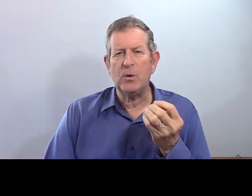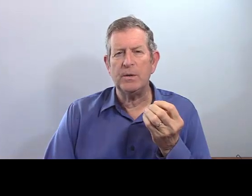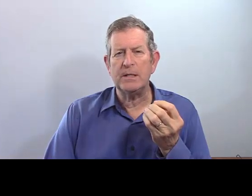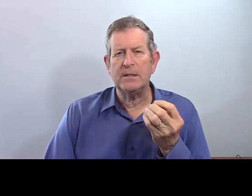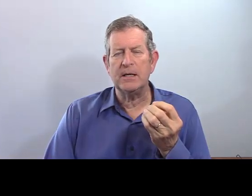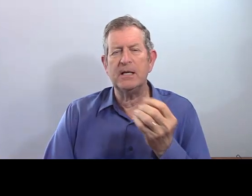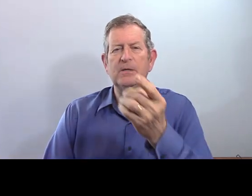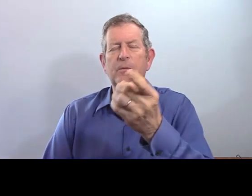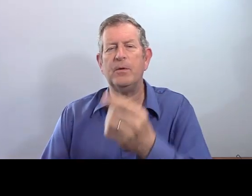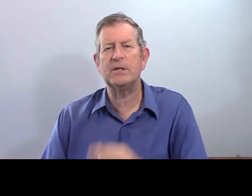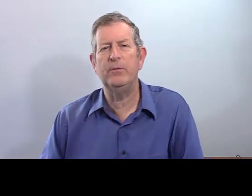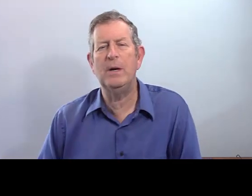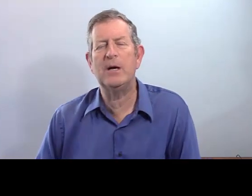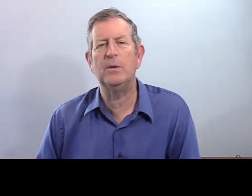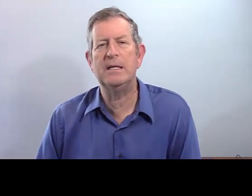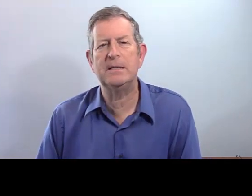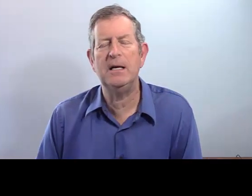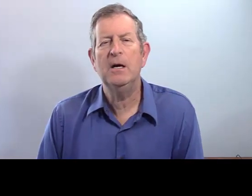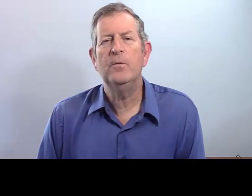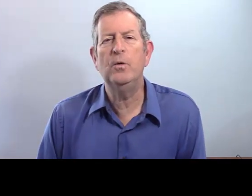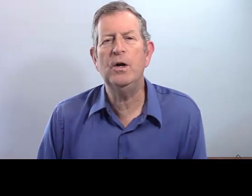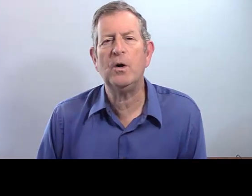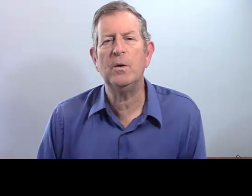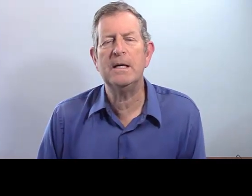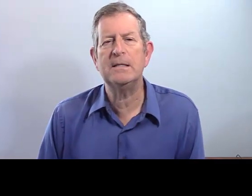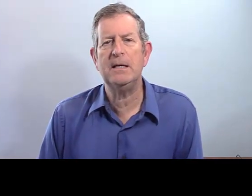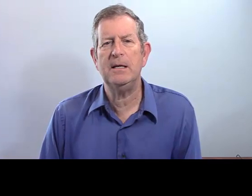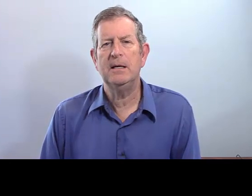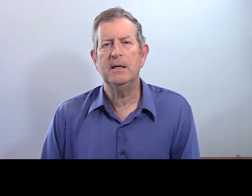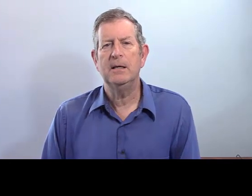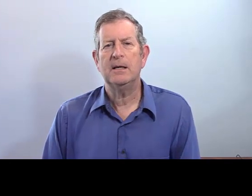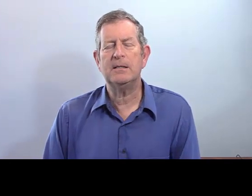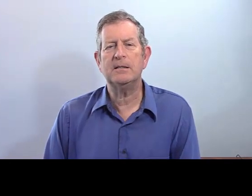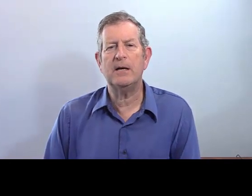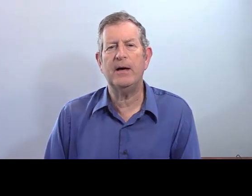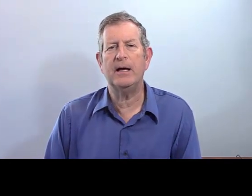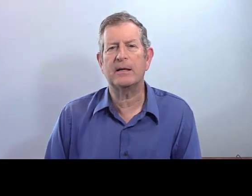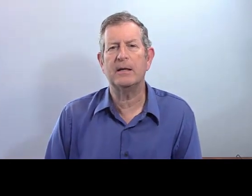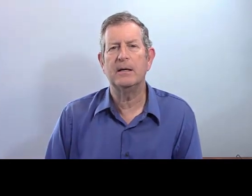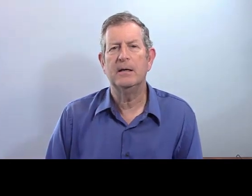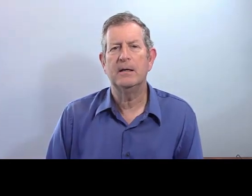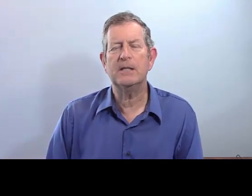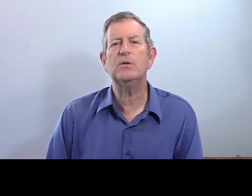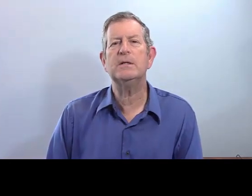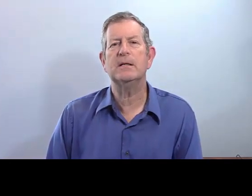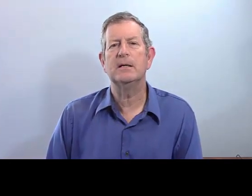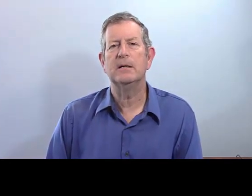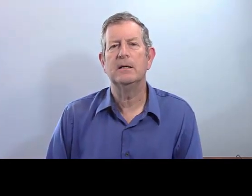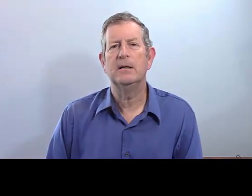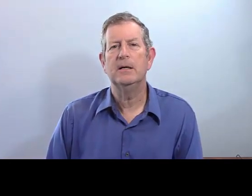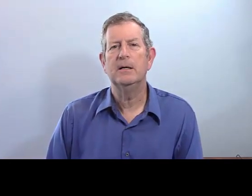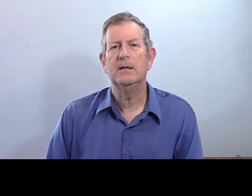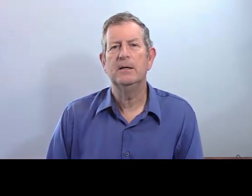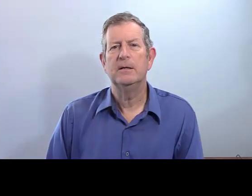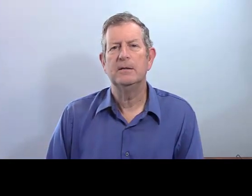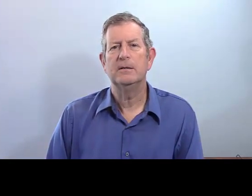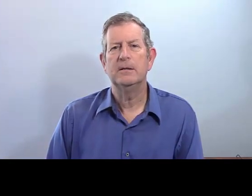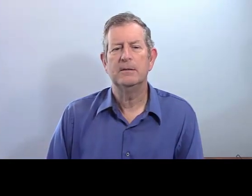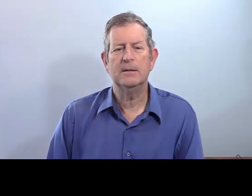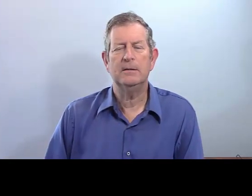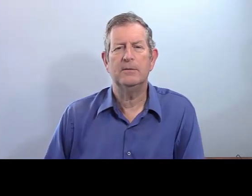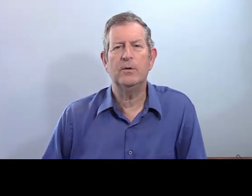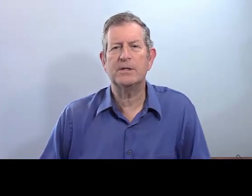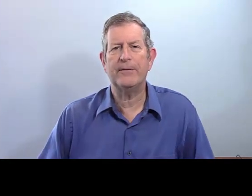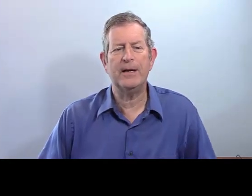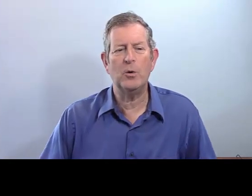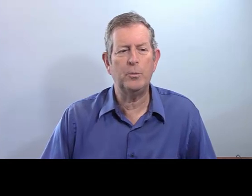les connaissez. Qu'est-ce que vous pensez ? Vous les connaissez ? Vous leur connaissez ? Qu'est-ce que ça va être ? Qu'est-ce que c'est ?